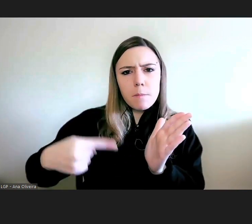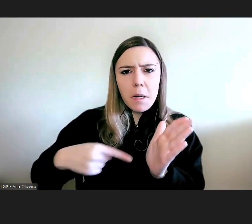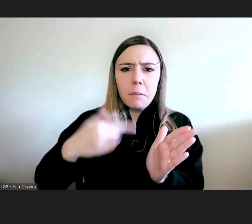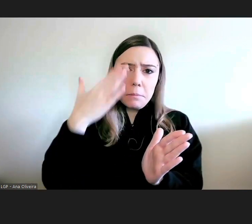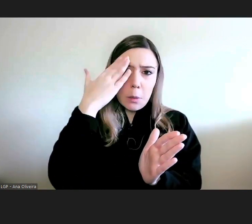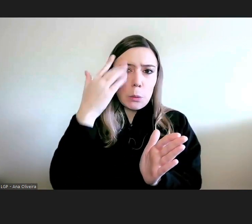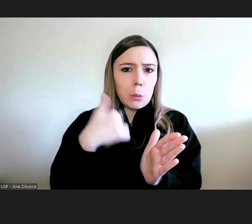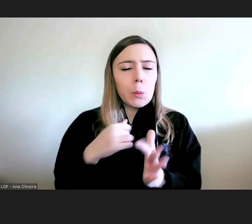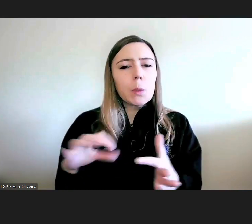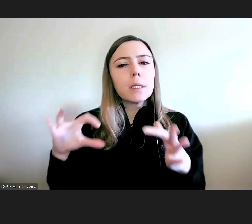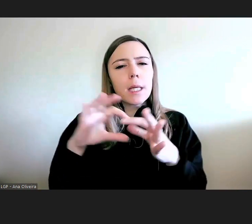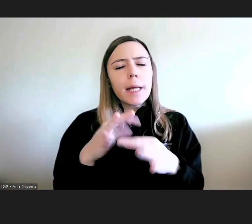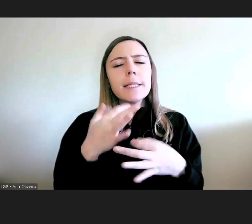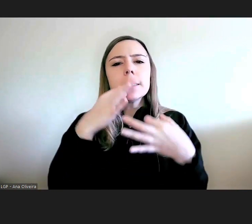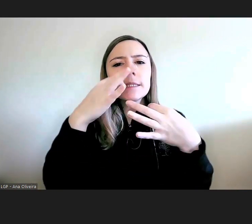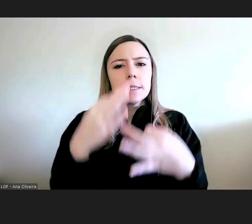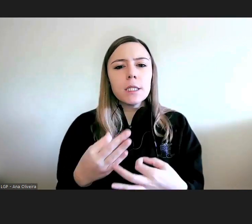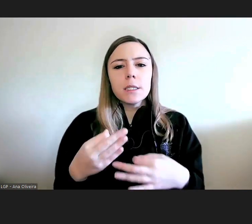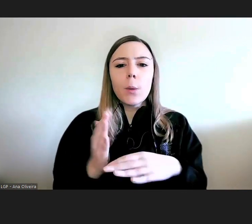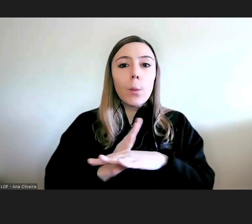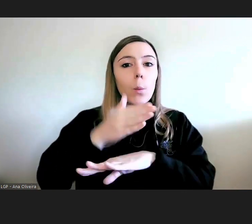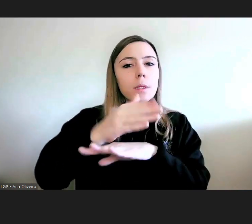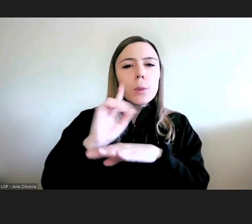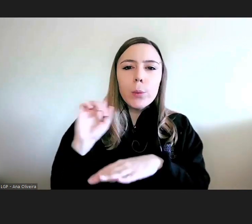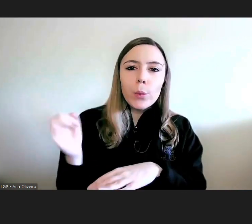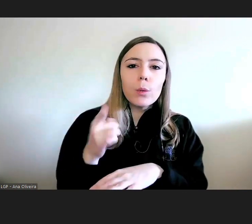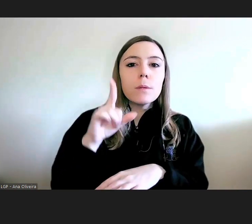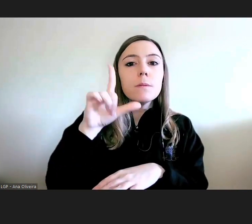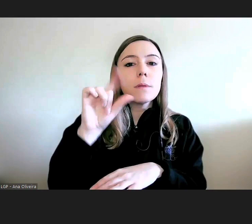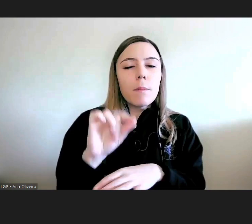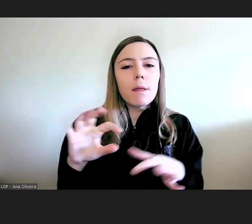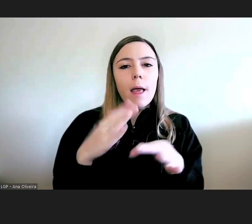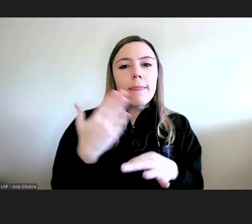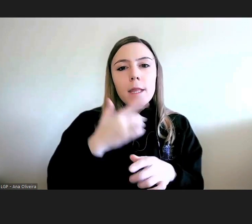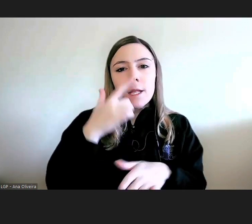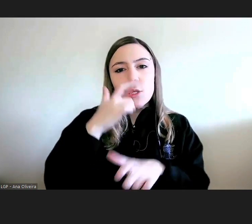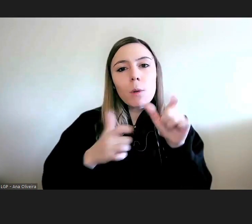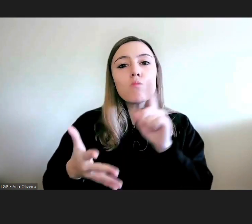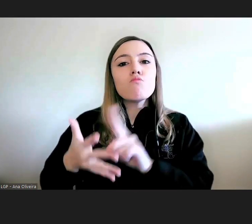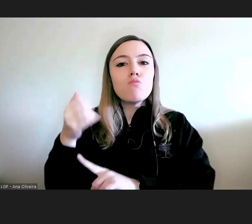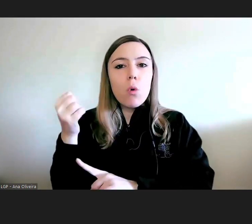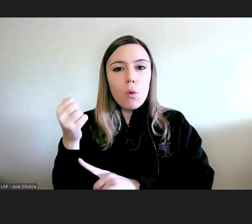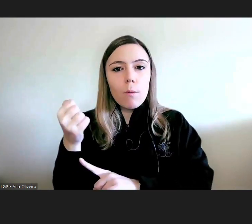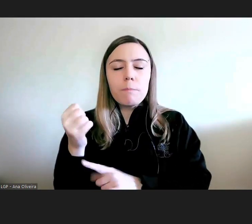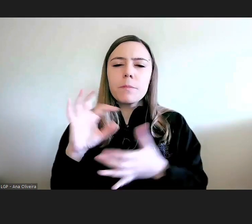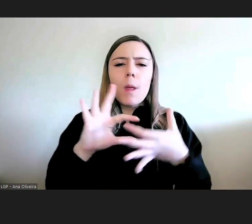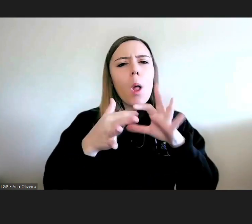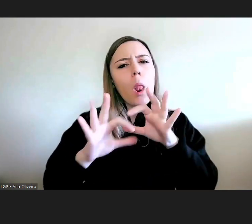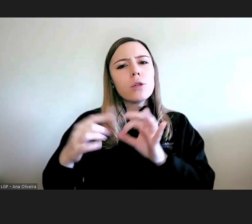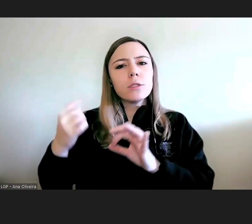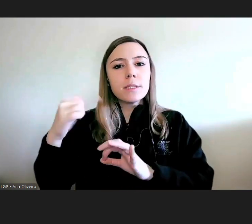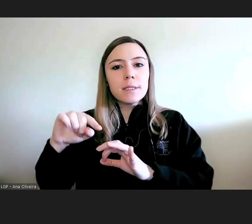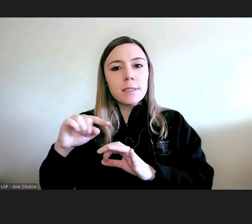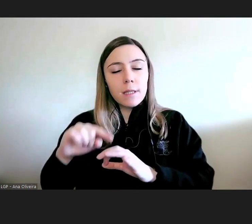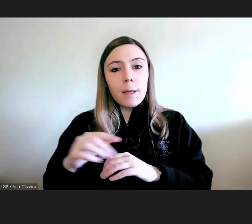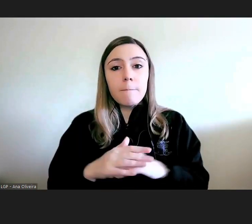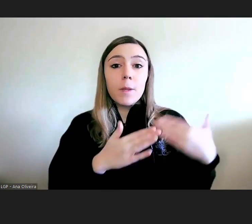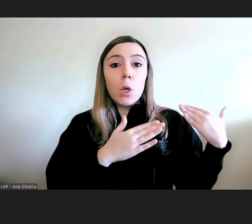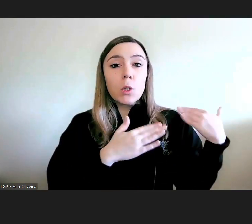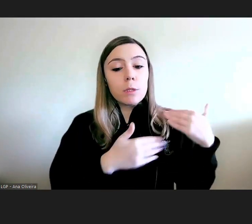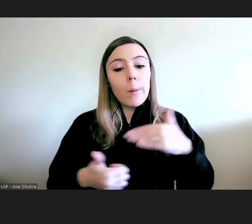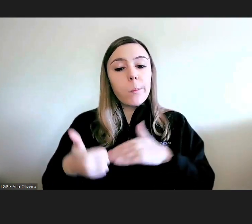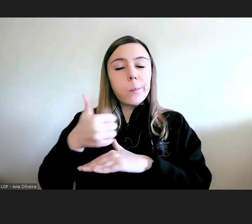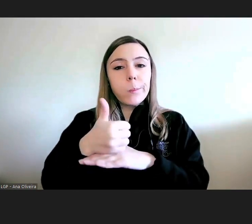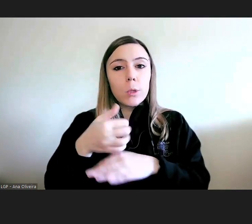de todos e para a efetivação dos direitos humanos. E, portanto, faz sentido que o Provedor de Justiça